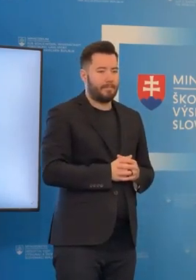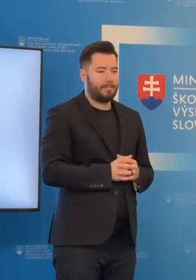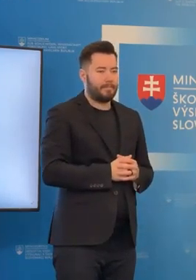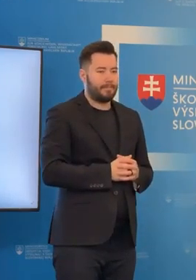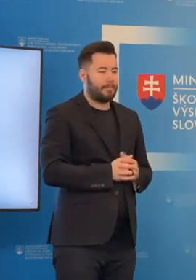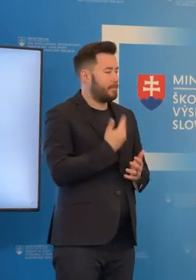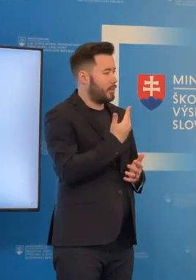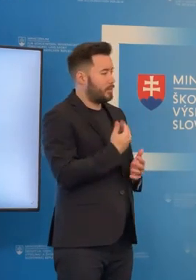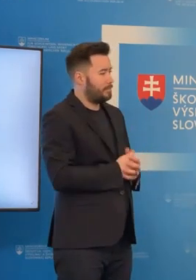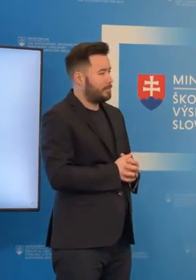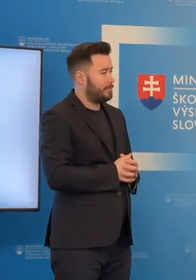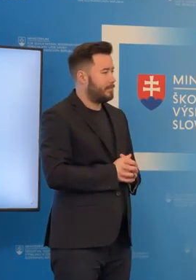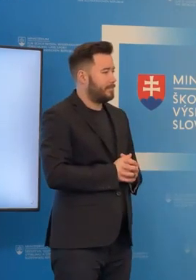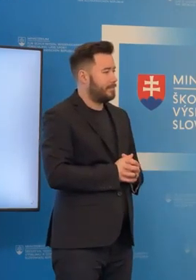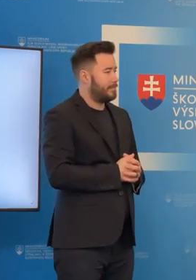Ďakujem.